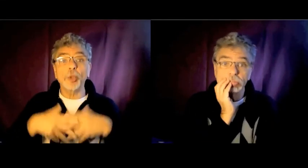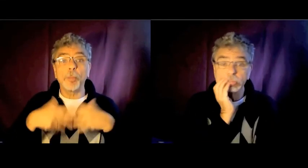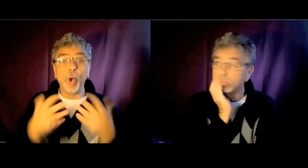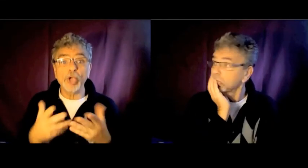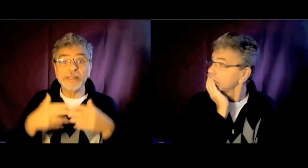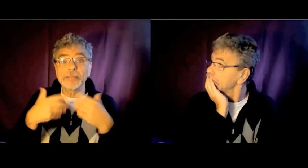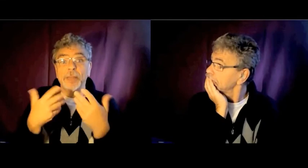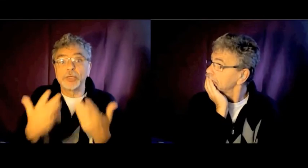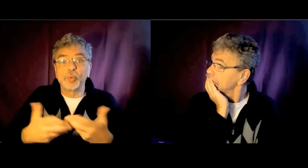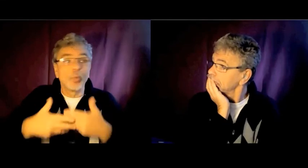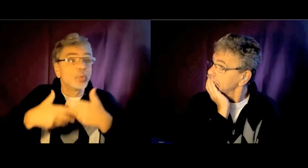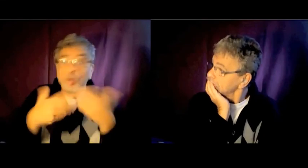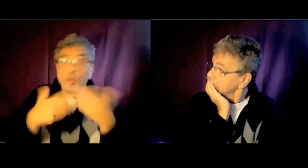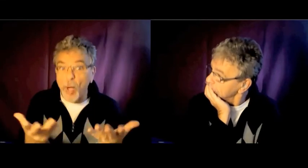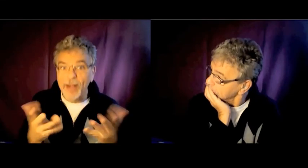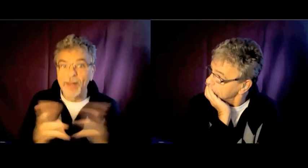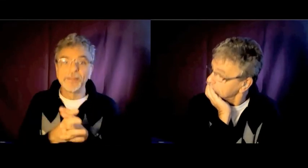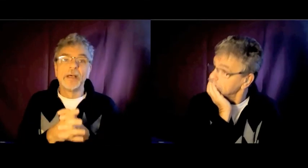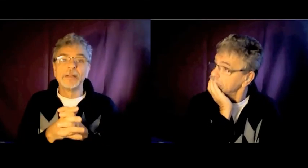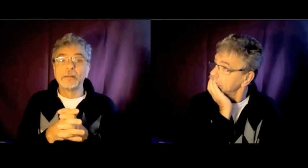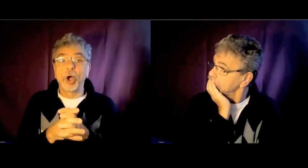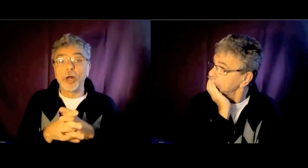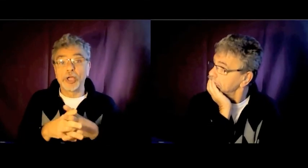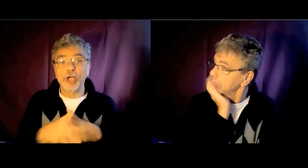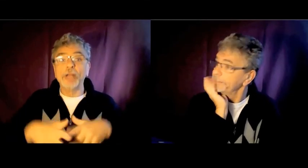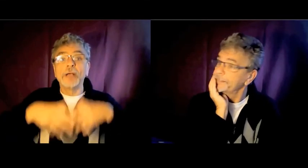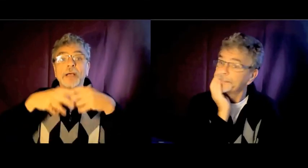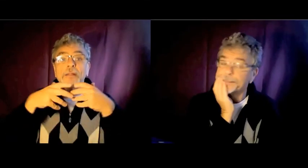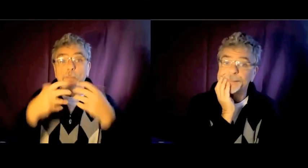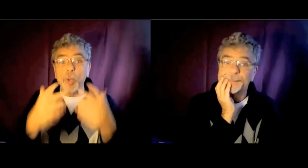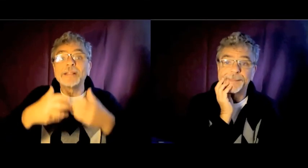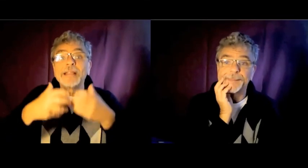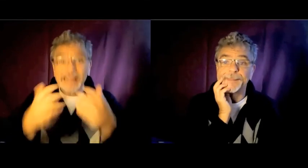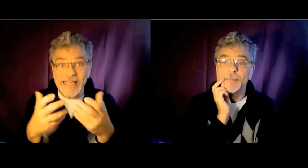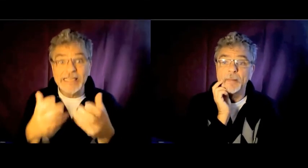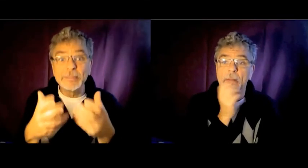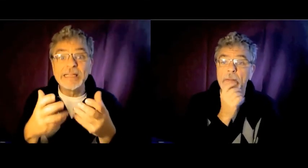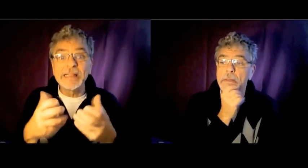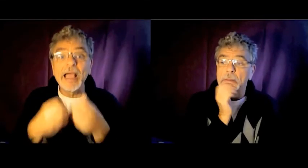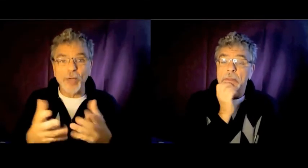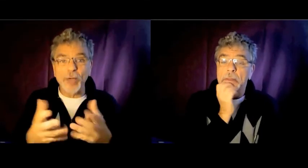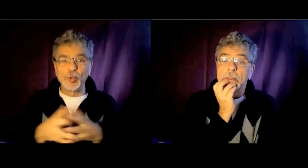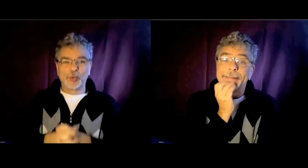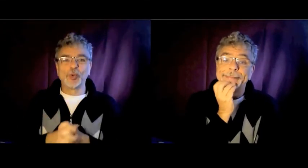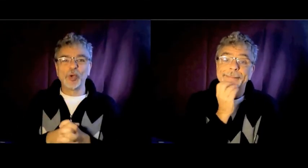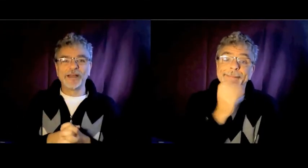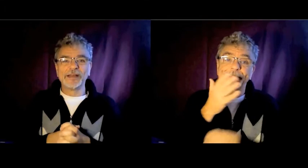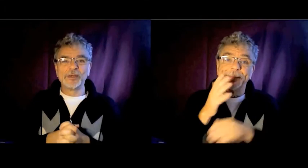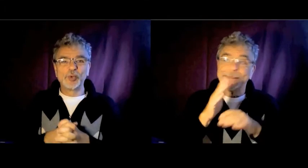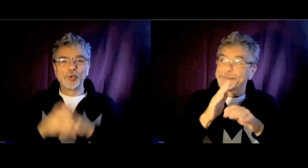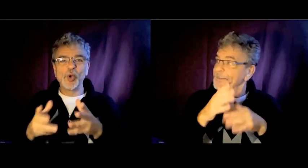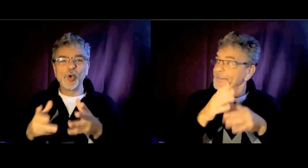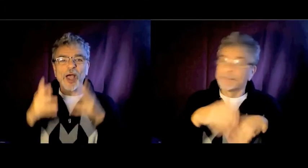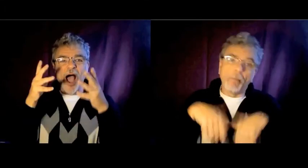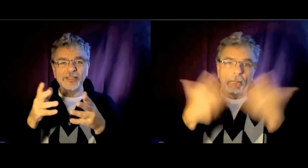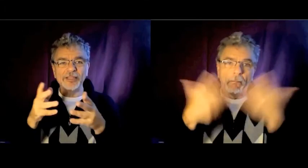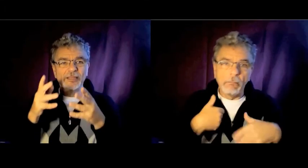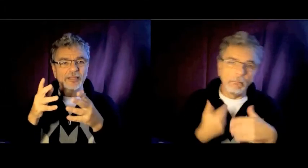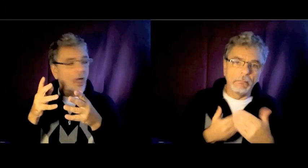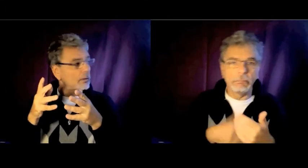de projets d'expression culturelle, en quelque sorte, des projets d'accessibilité à la culture, sur un temps.